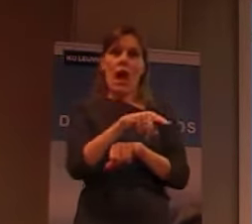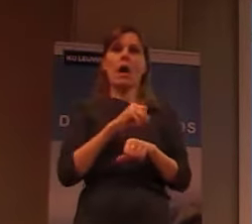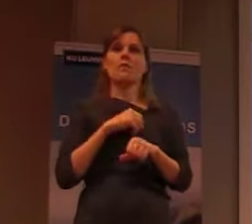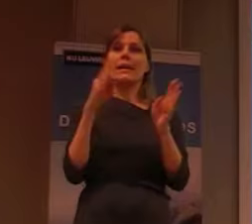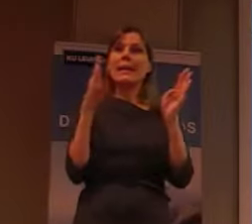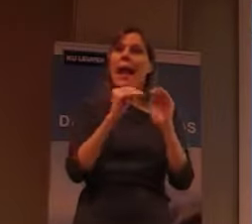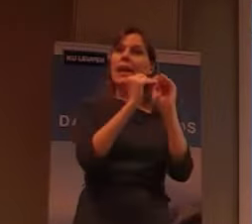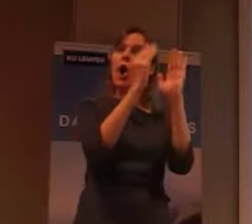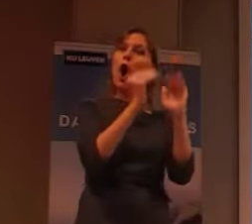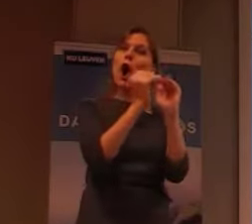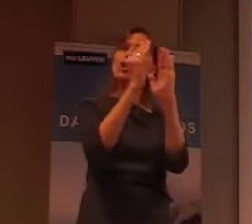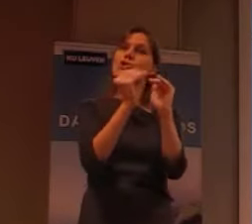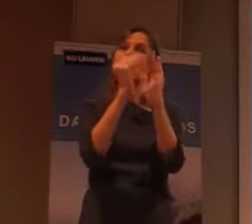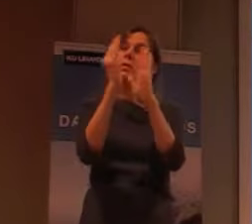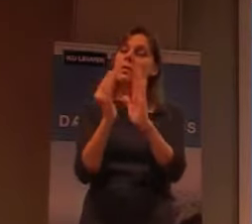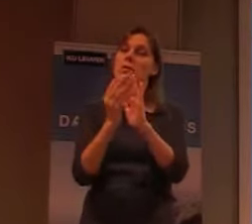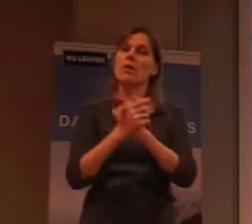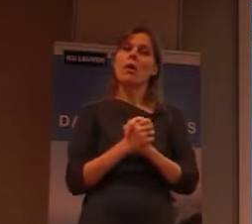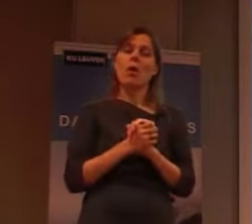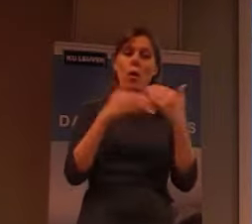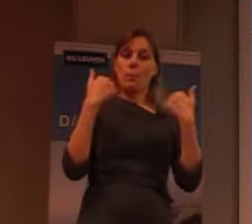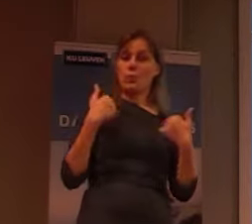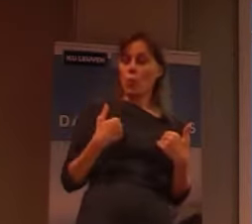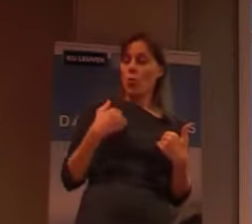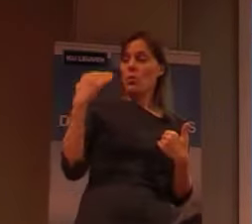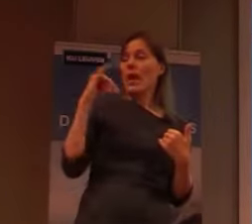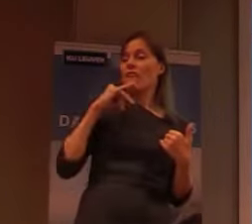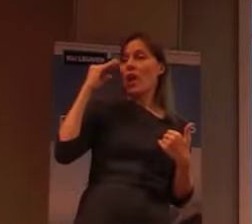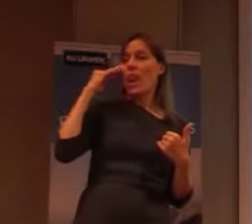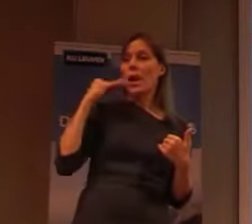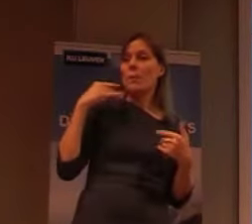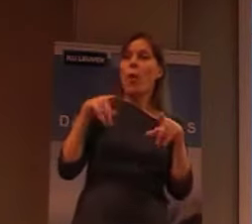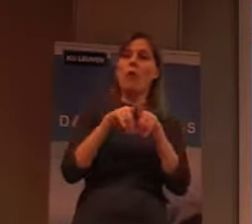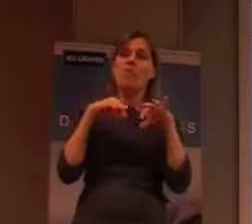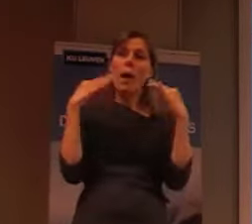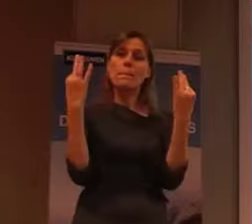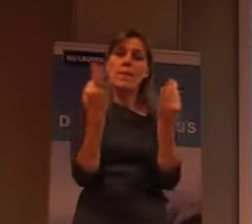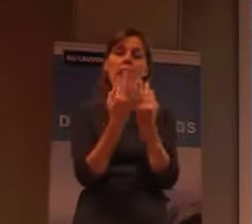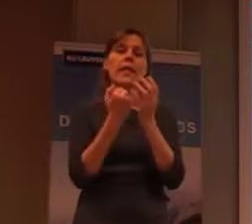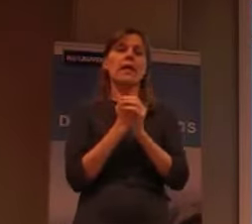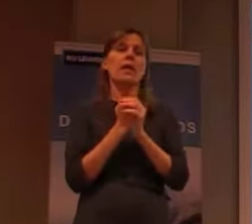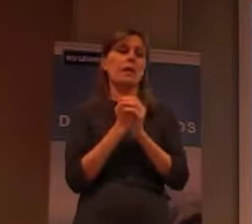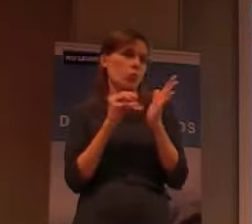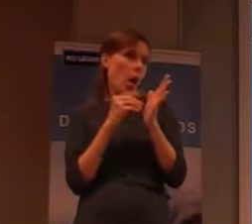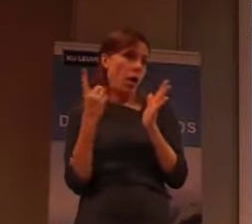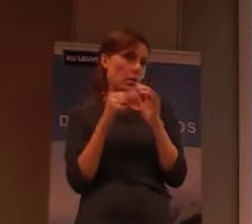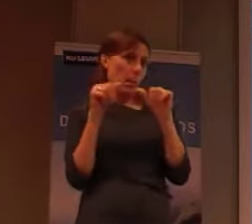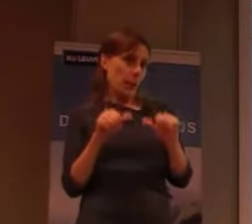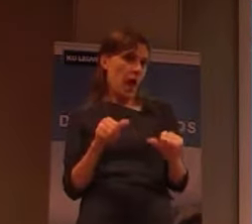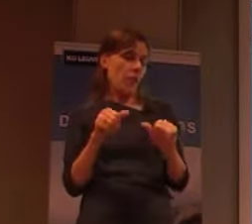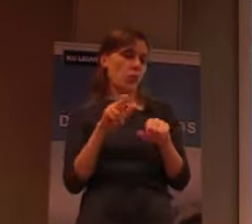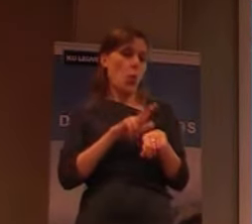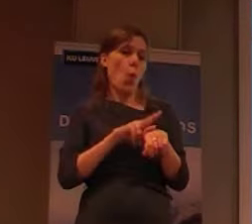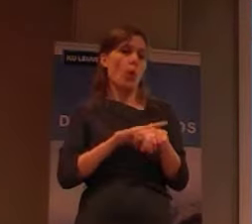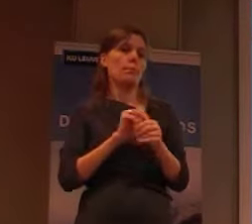waarin dat mensen met lepra en hun familieleden, waar die eigenlijk nog altijd wonen. Als ik